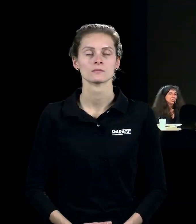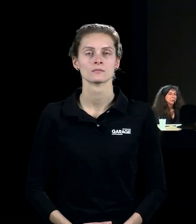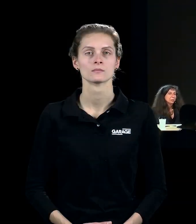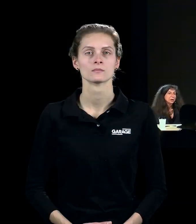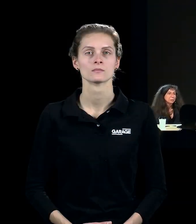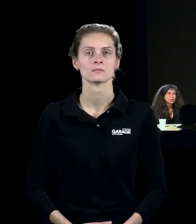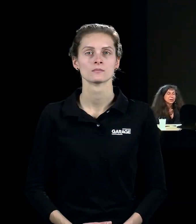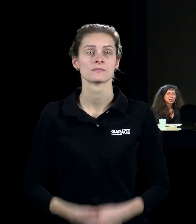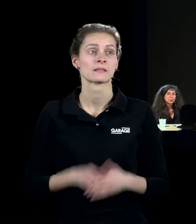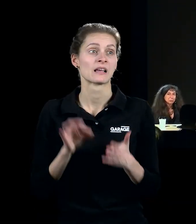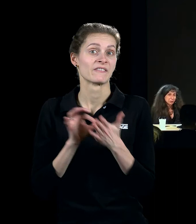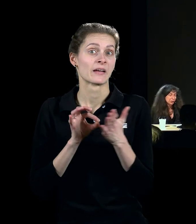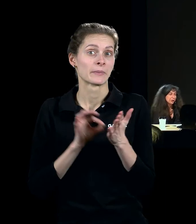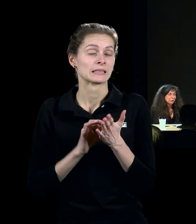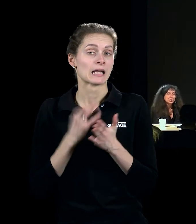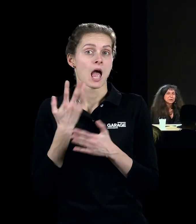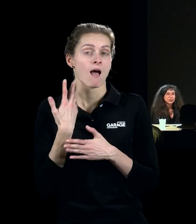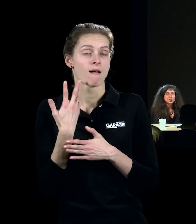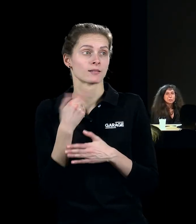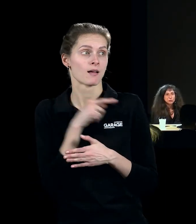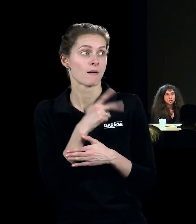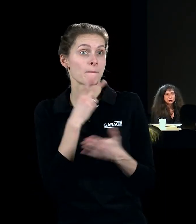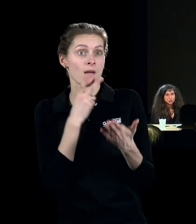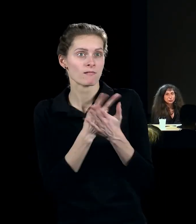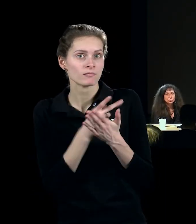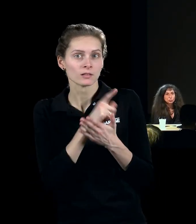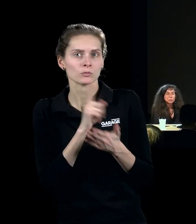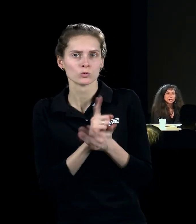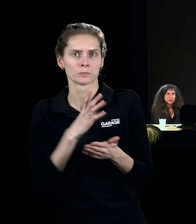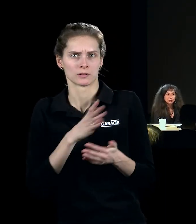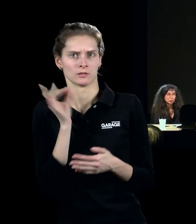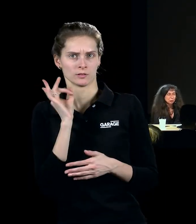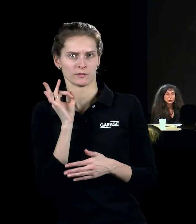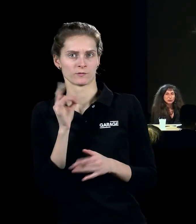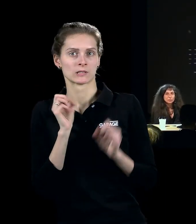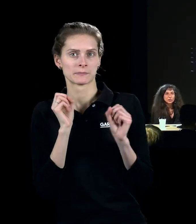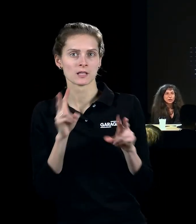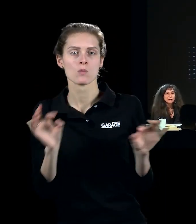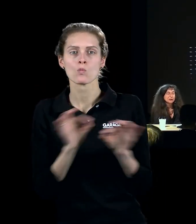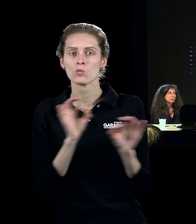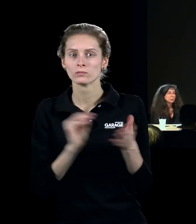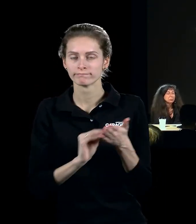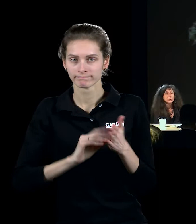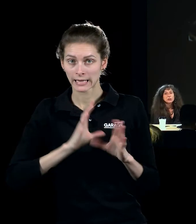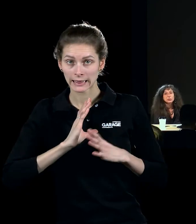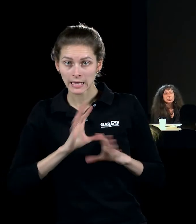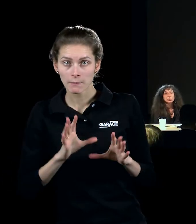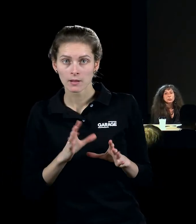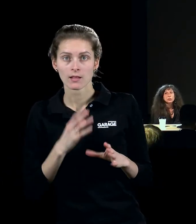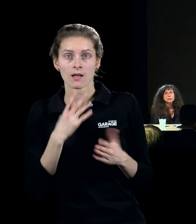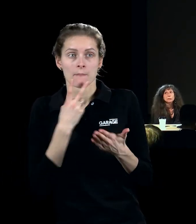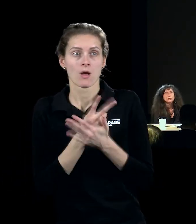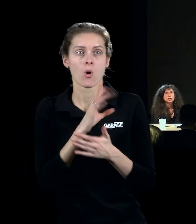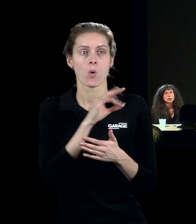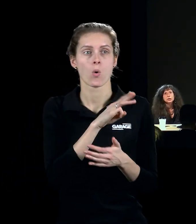В принципе, когда эти проекции показывались, они сопровождались звуком, специальную музыку под них не писали и показывал их